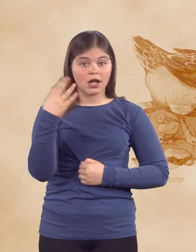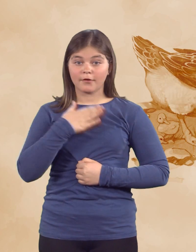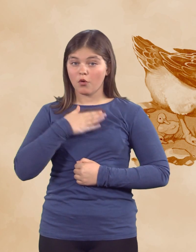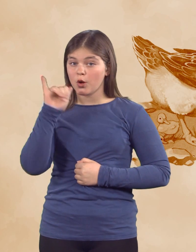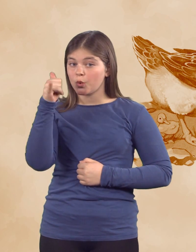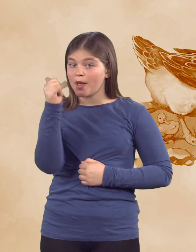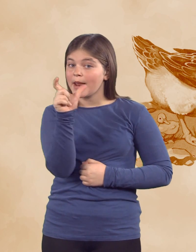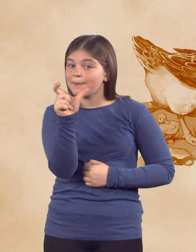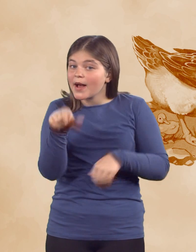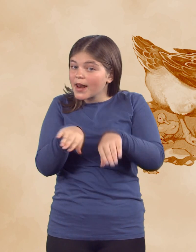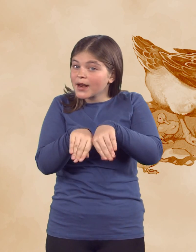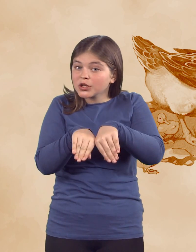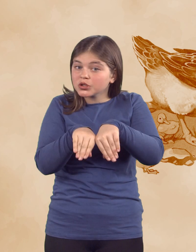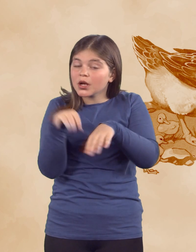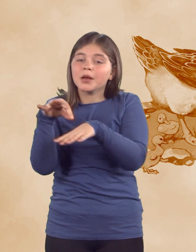račke, ter jih popeljala k ribniku.